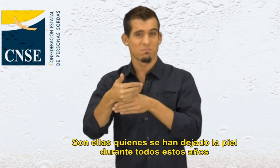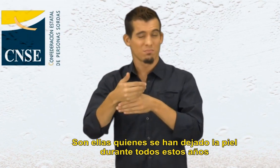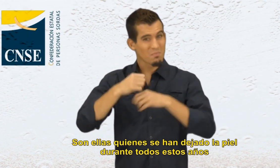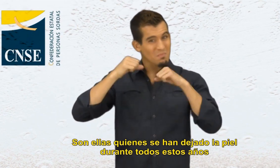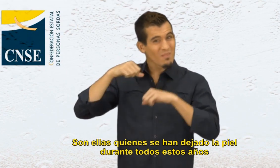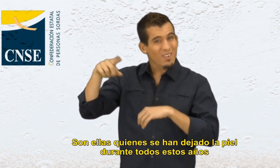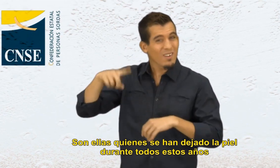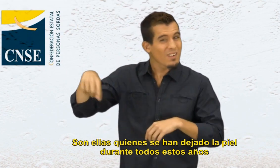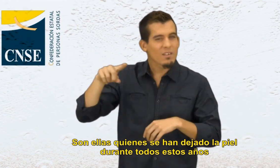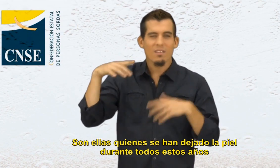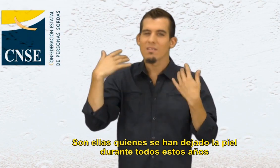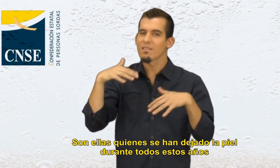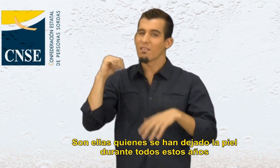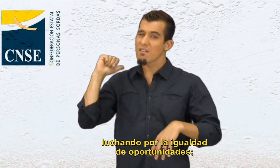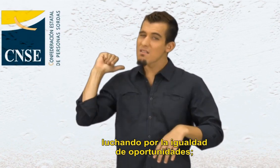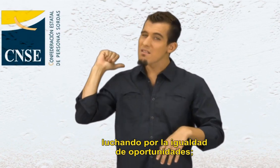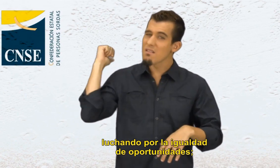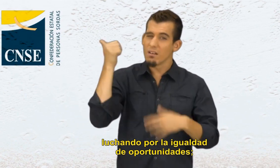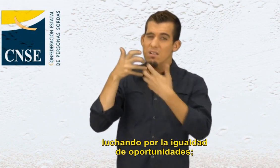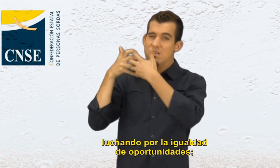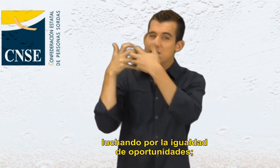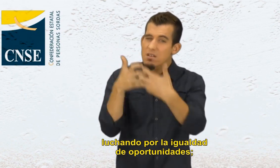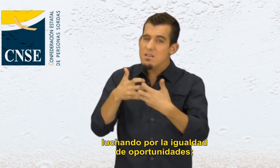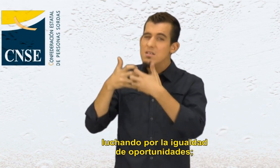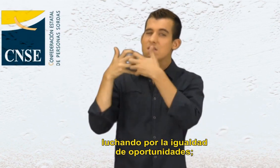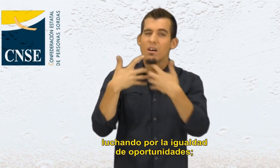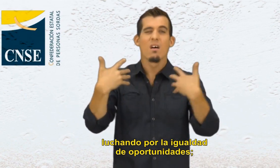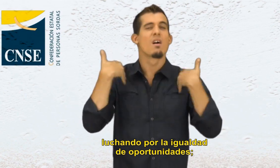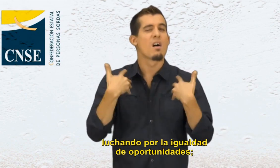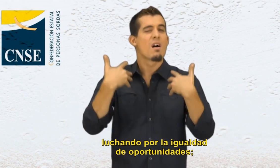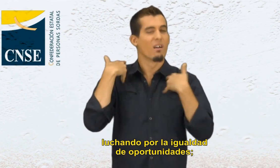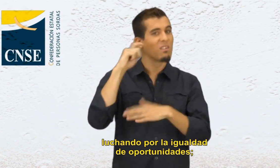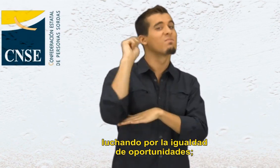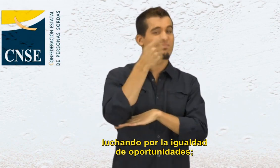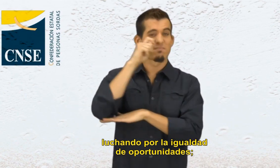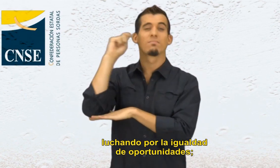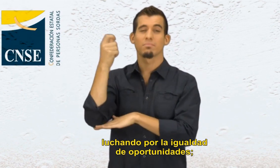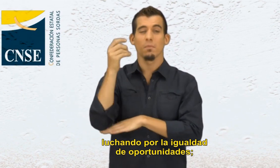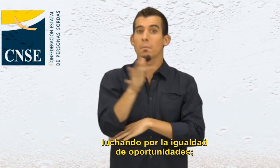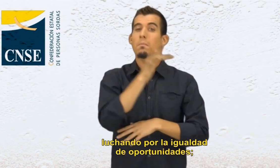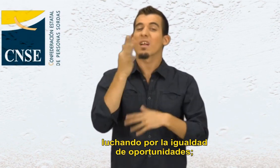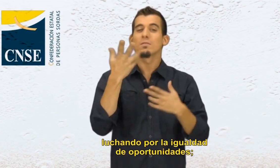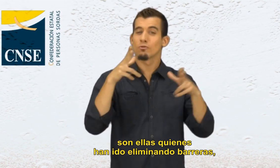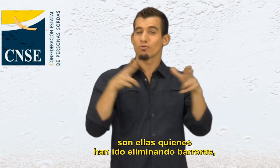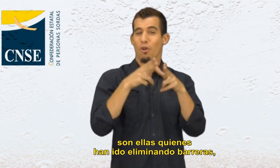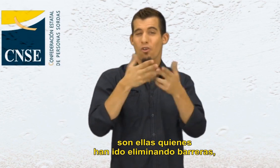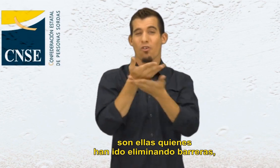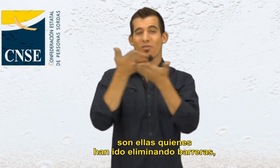todos estos años, luchando por la igualdad de oportunidades. Son ellas quienes han ido eliminando barreras,